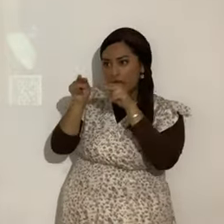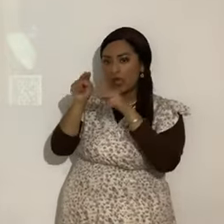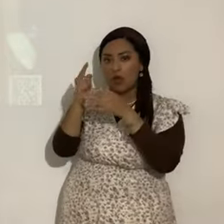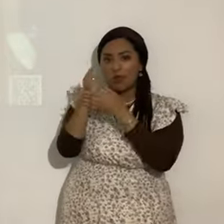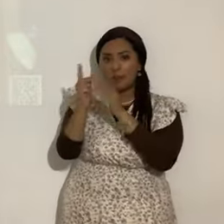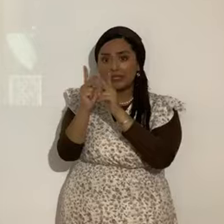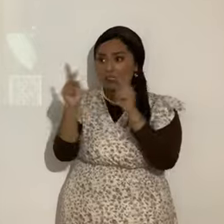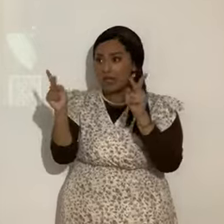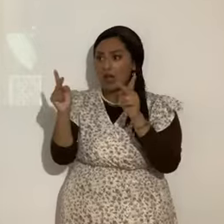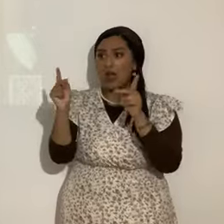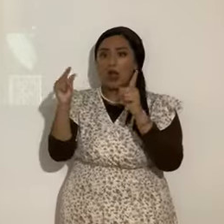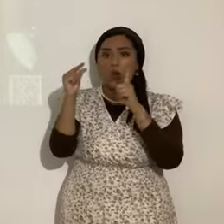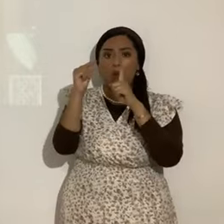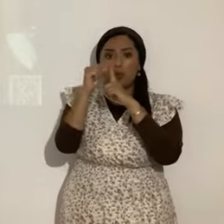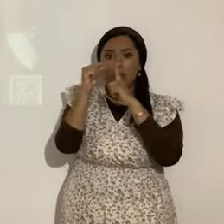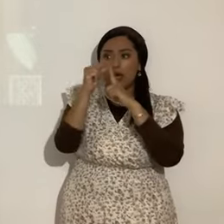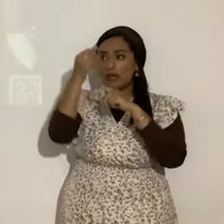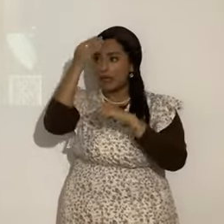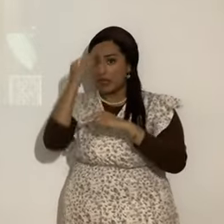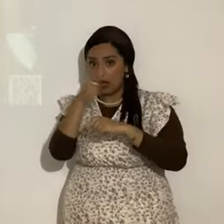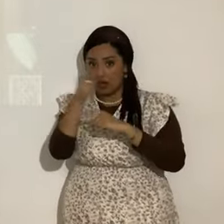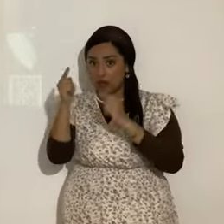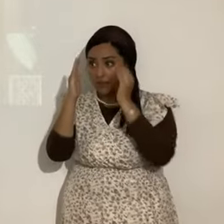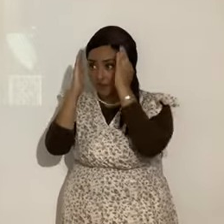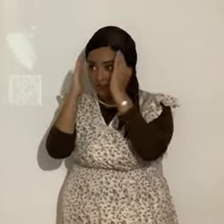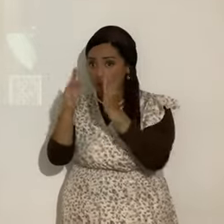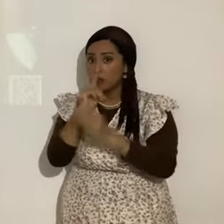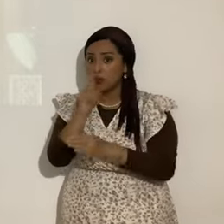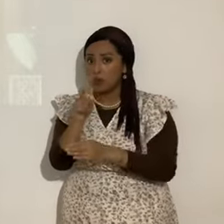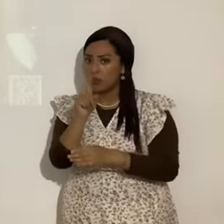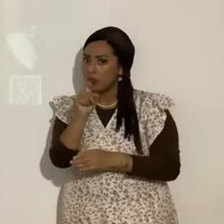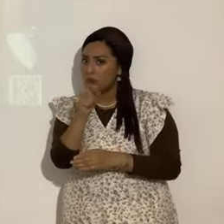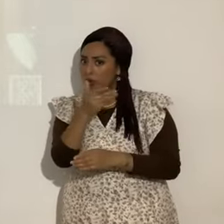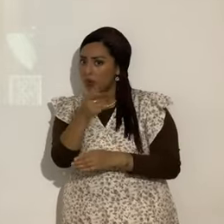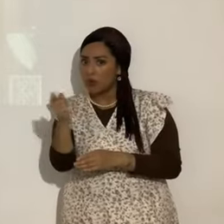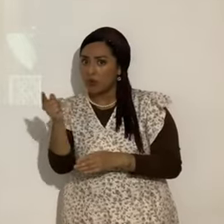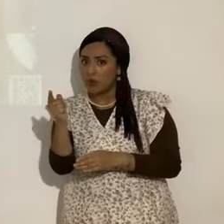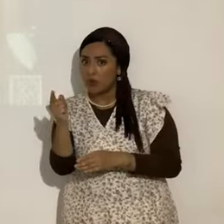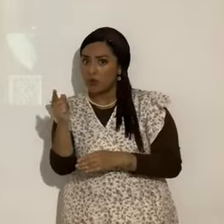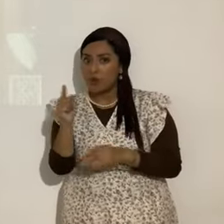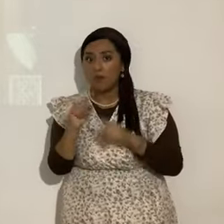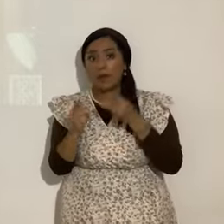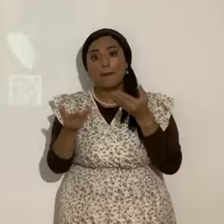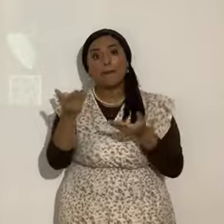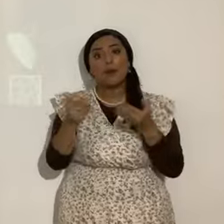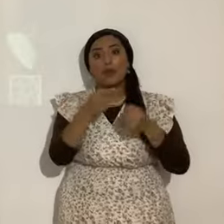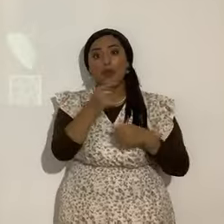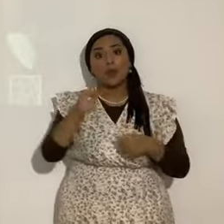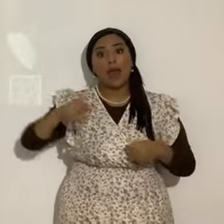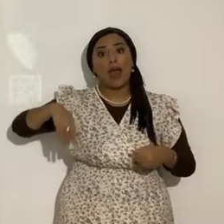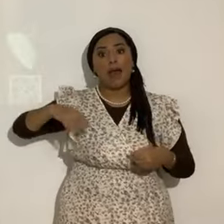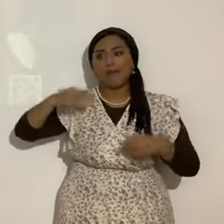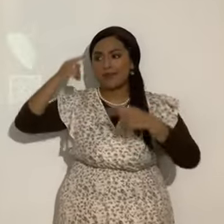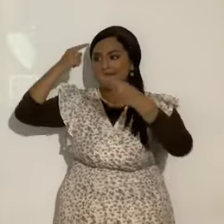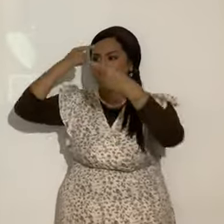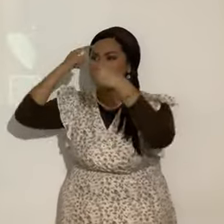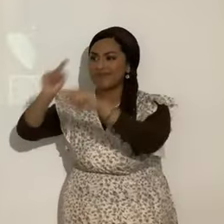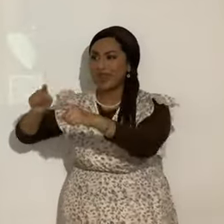a la palabra que se te está dando. Etcétera. Ahora mismo. Pero tal vez no has hecho un compromiso personal con